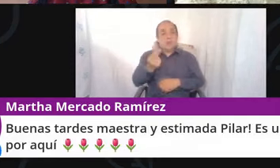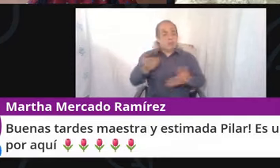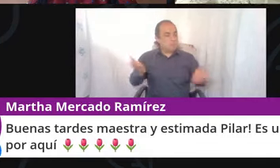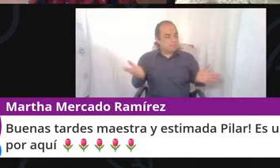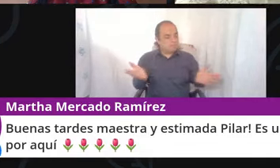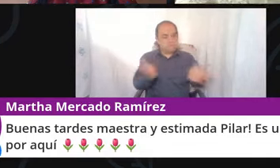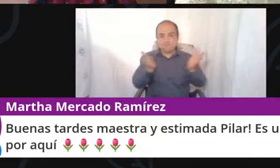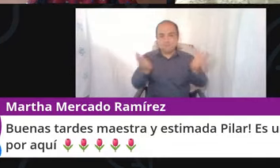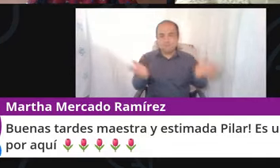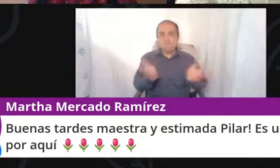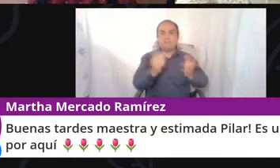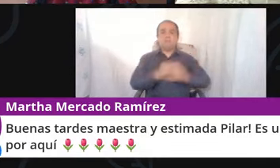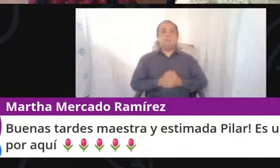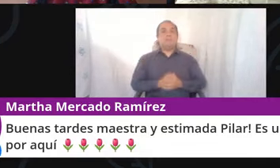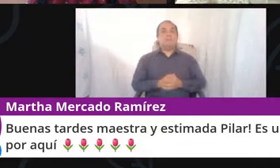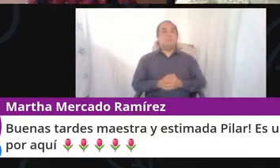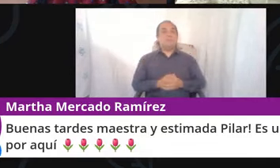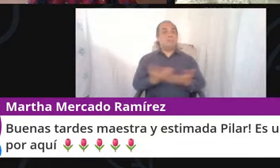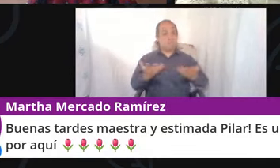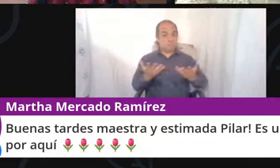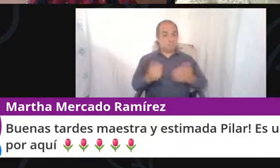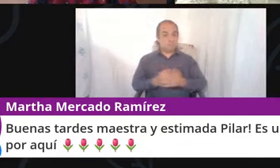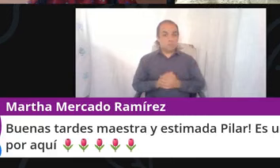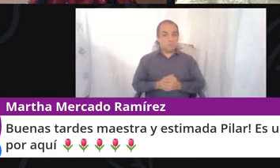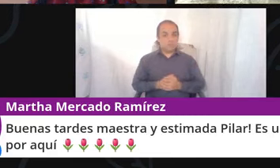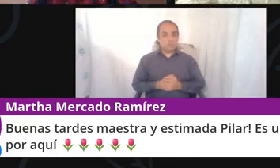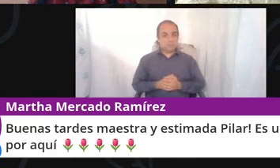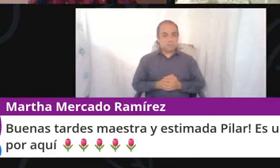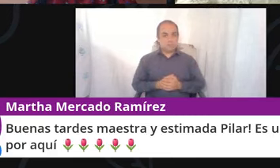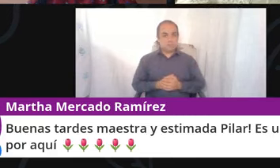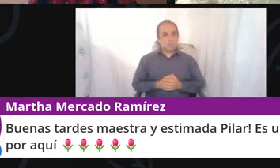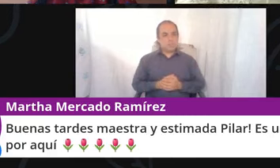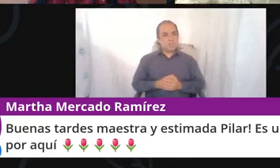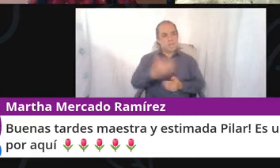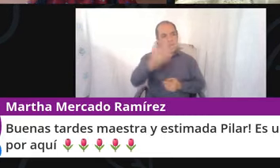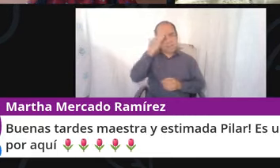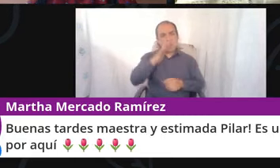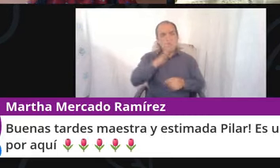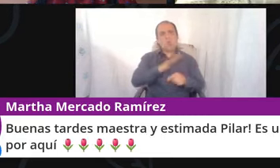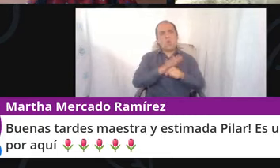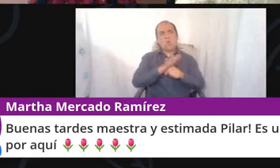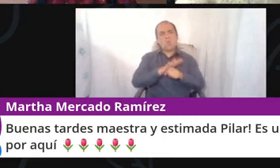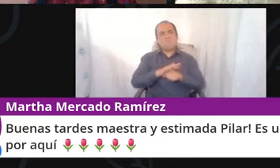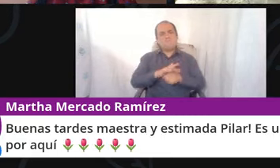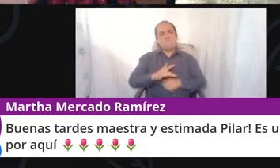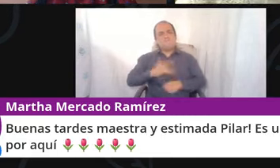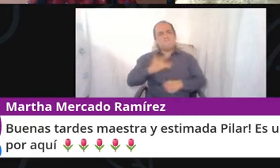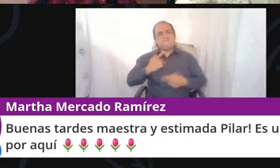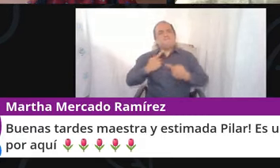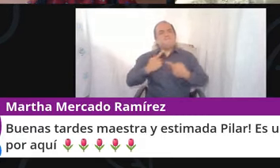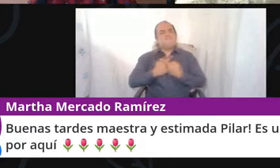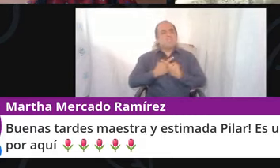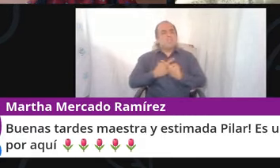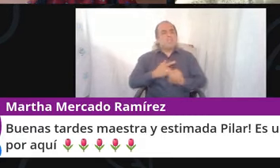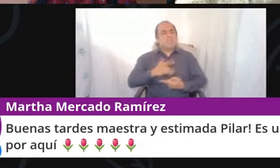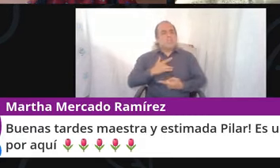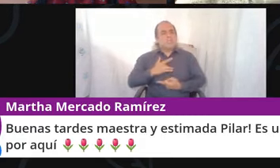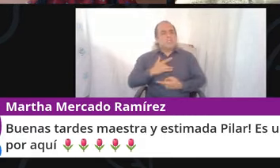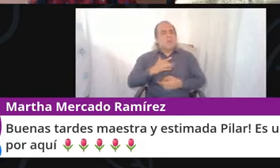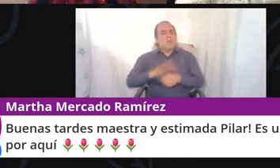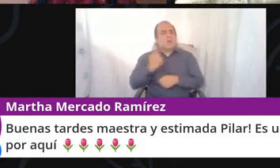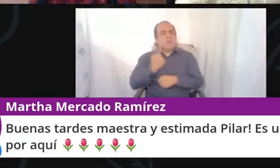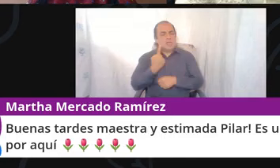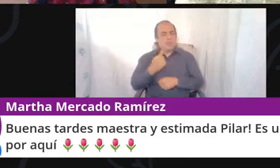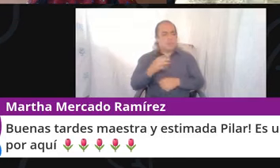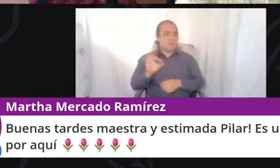o sea, háganlo sobre todo para saber ok, qué es lo que me conflictúa, ok, por qué me estoy poniendo así, a lo mejor